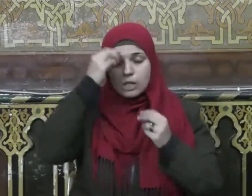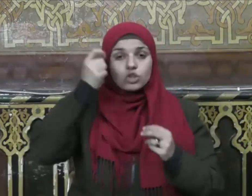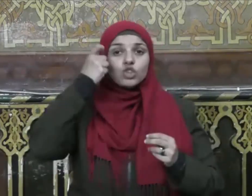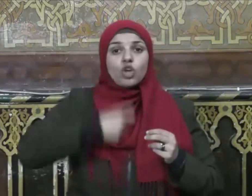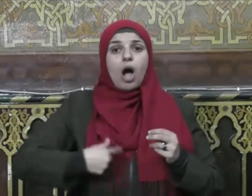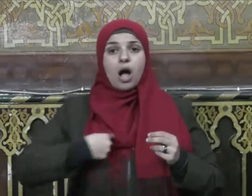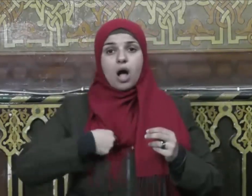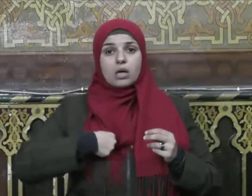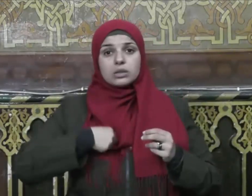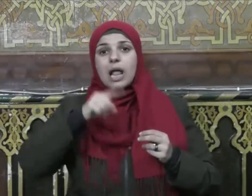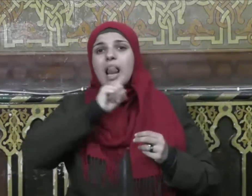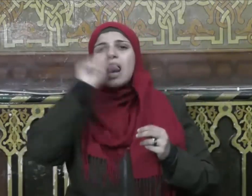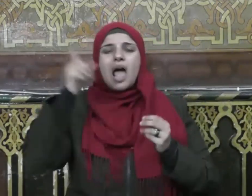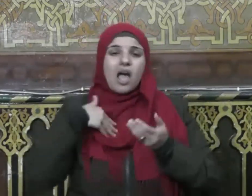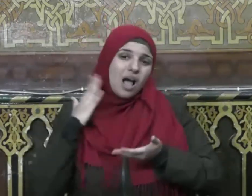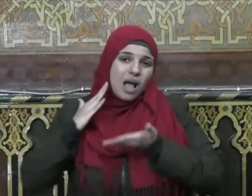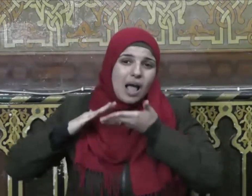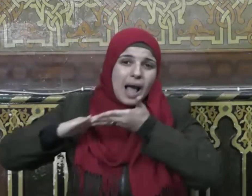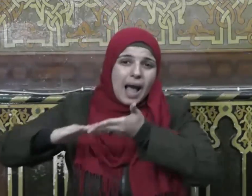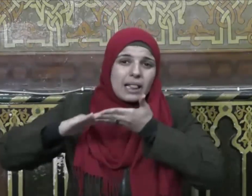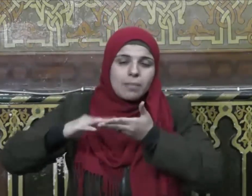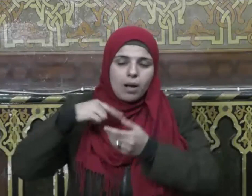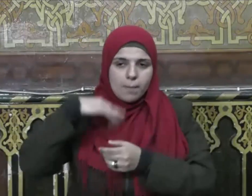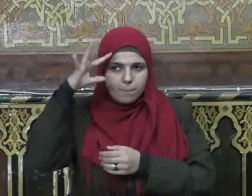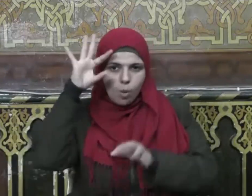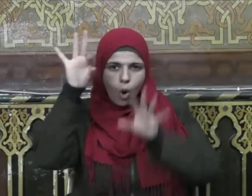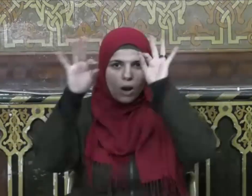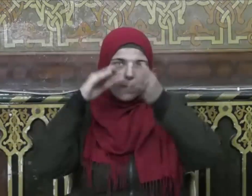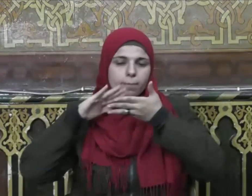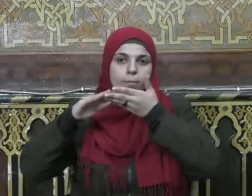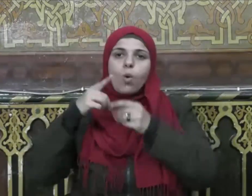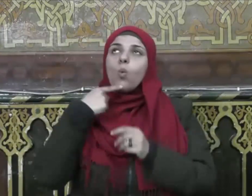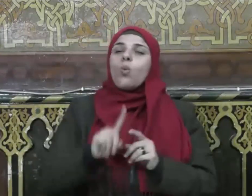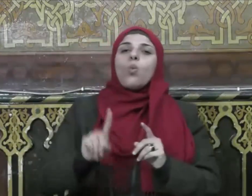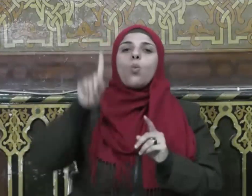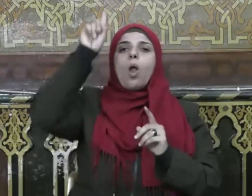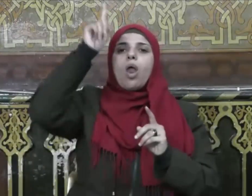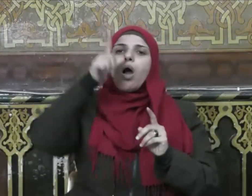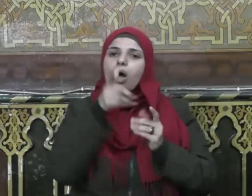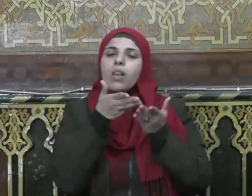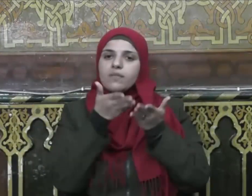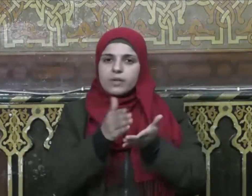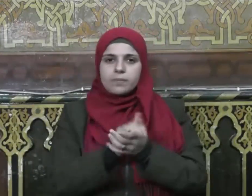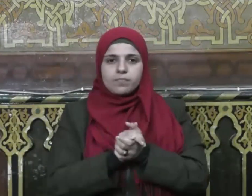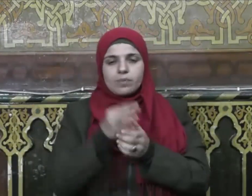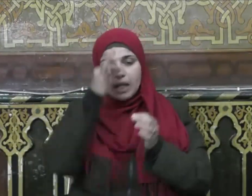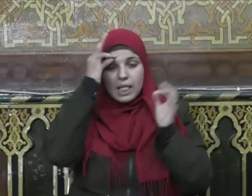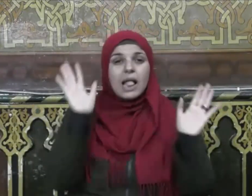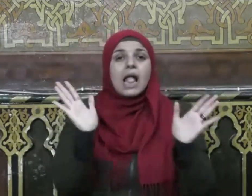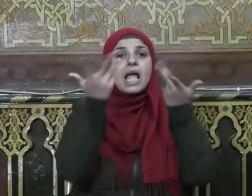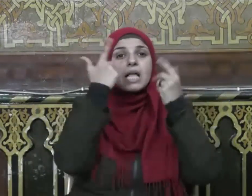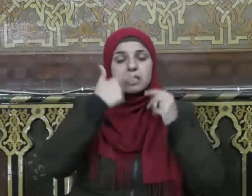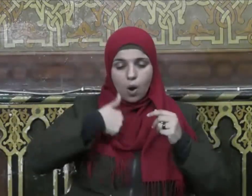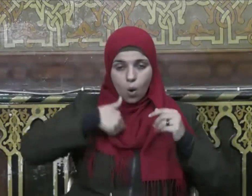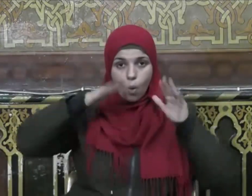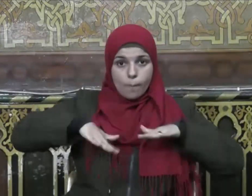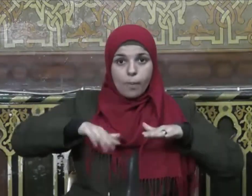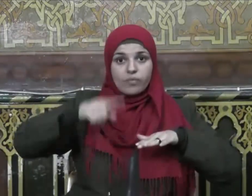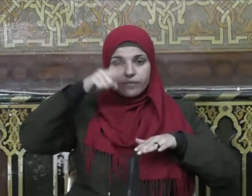لا يخادن إلا من يعجبه ولله ذر القائل إذا كنت في قوم فصاحب